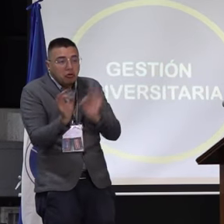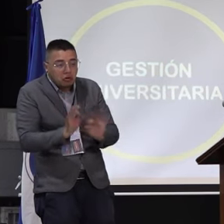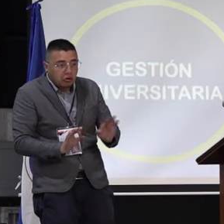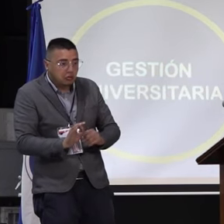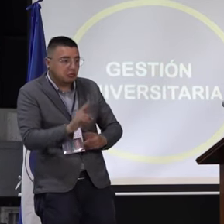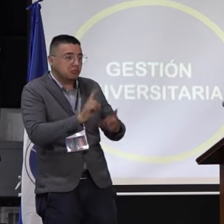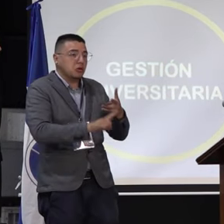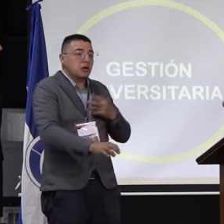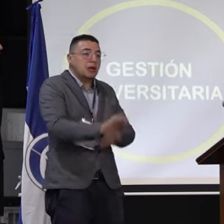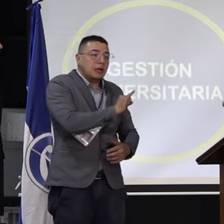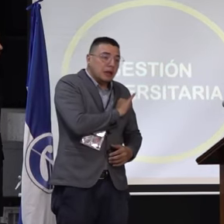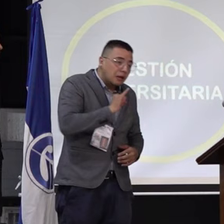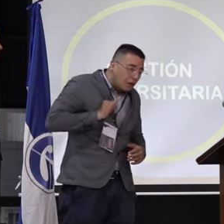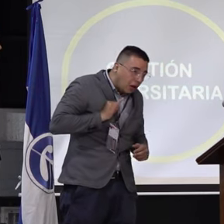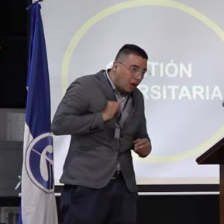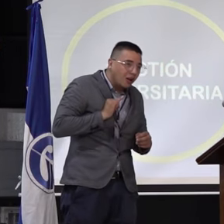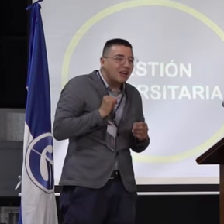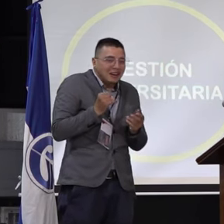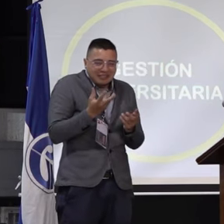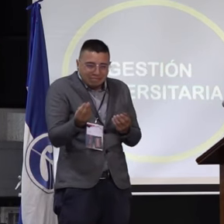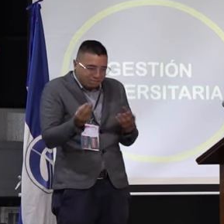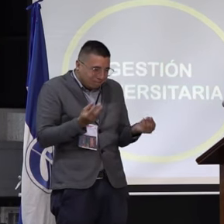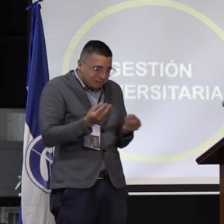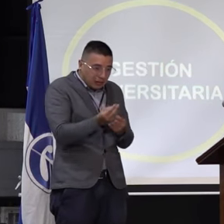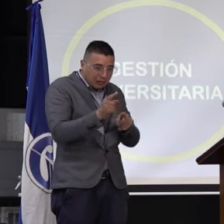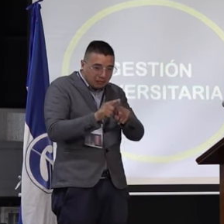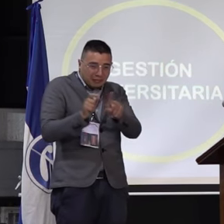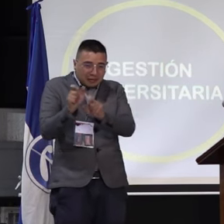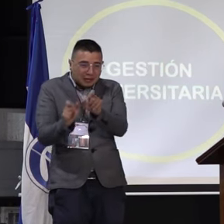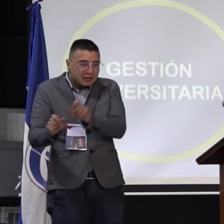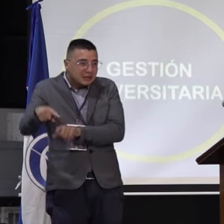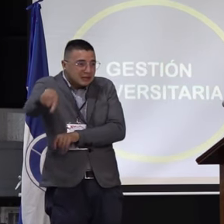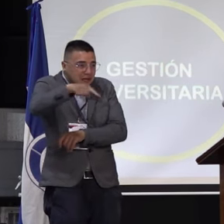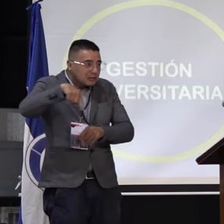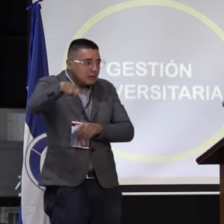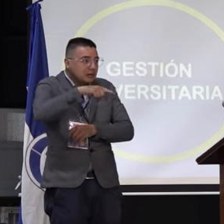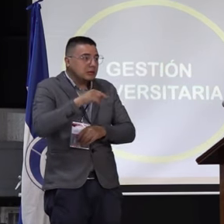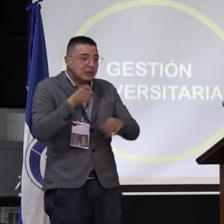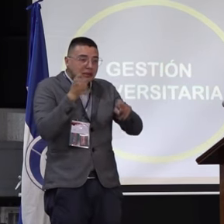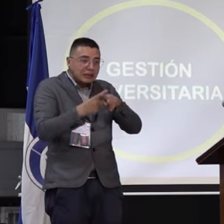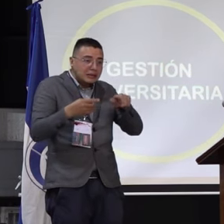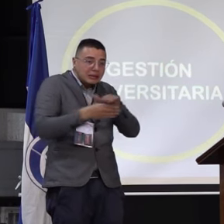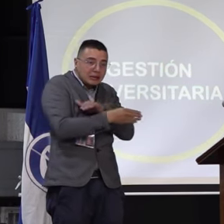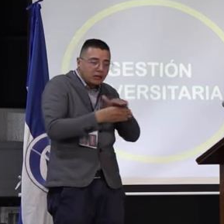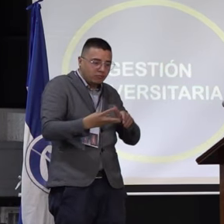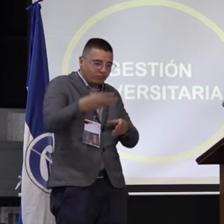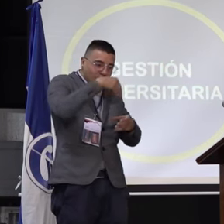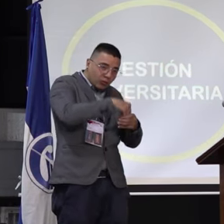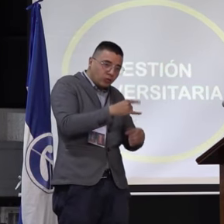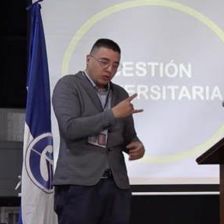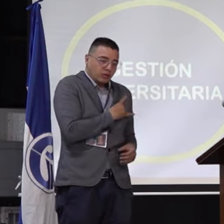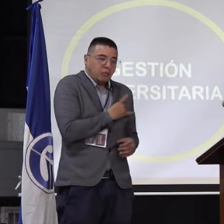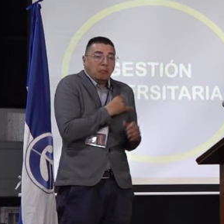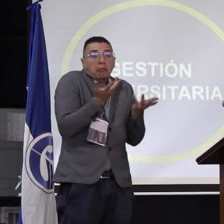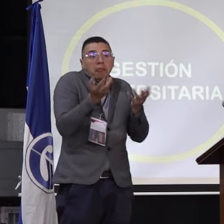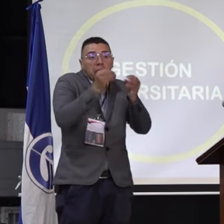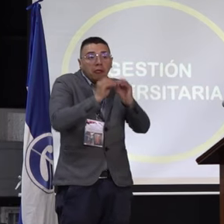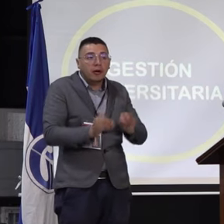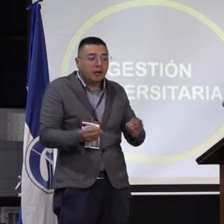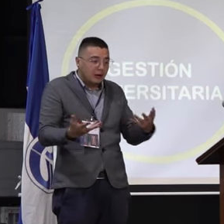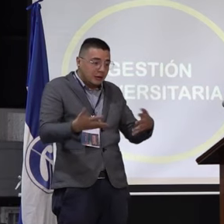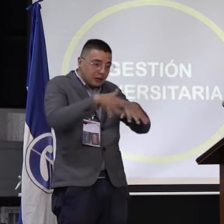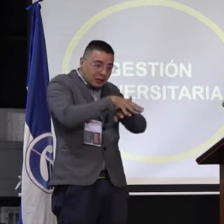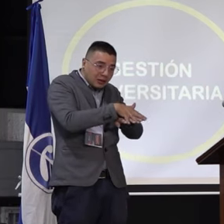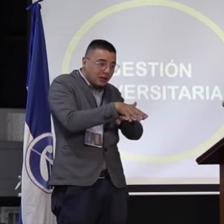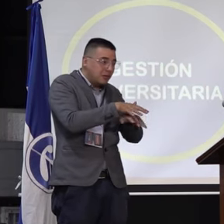ser individuales, pero donde cada uno de los egresados logre participar dentro de la universidad, bien sea por medio de la articulación